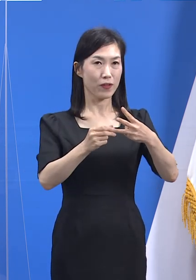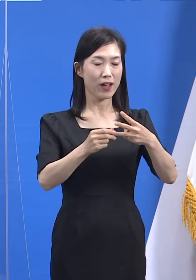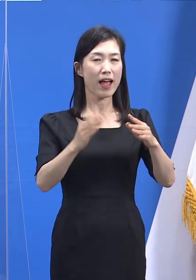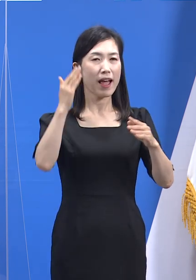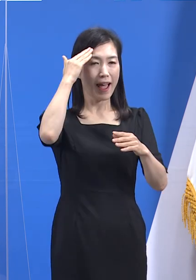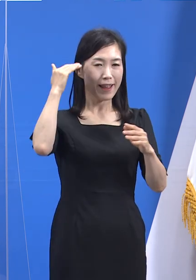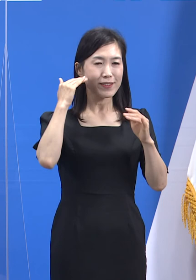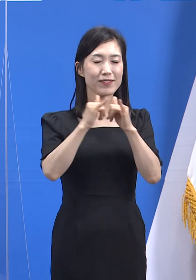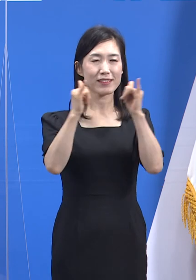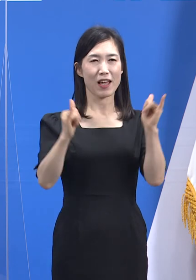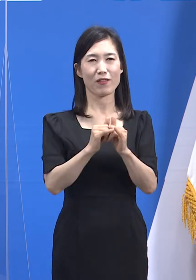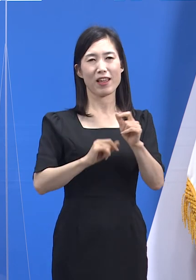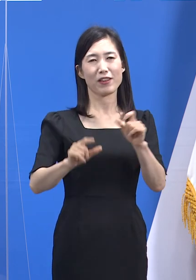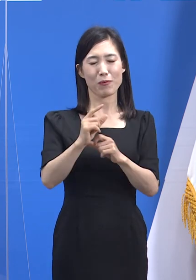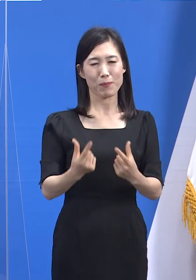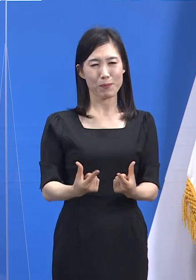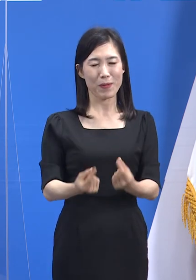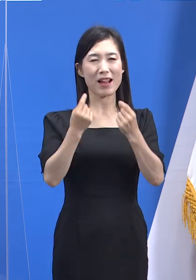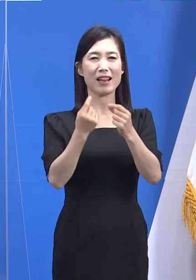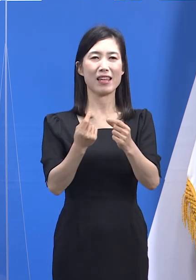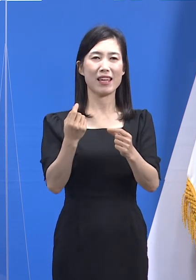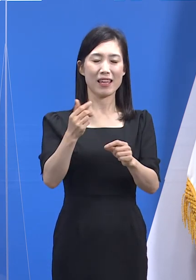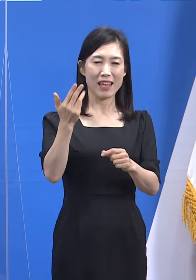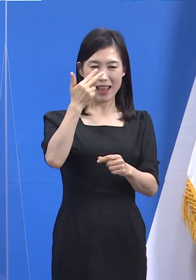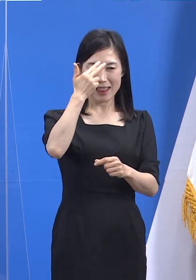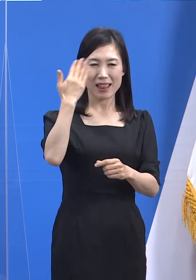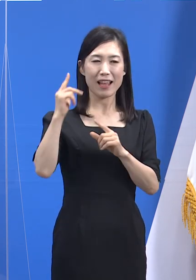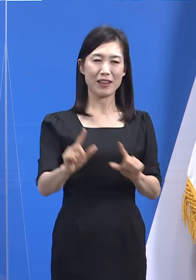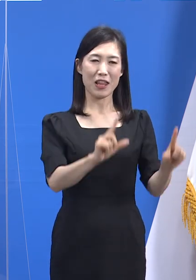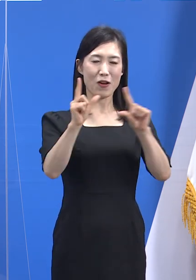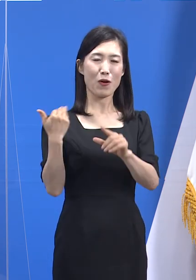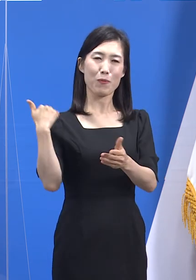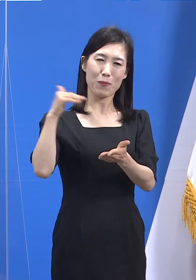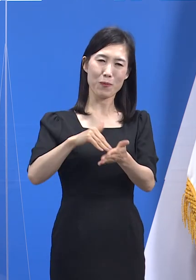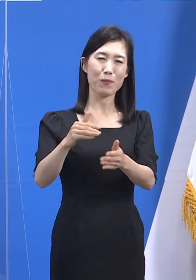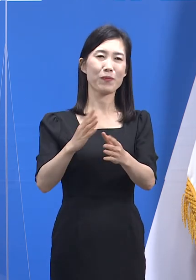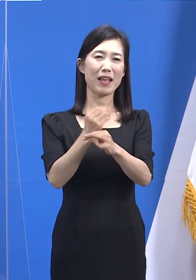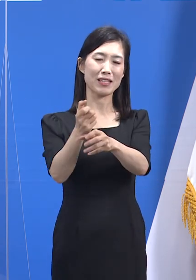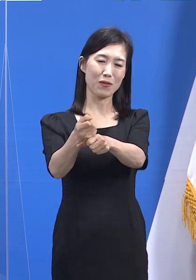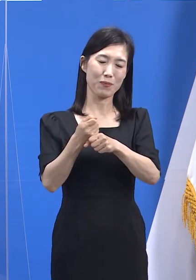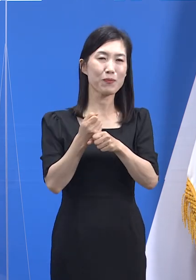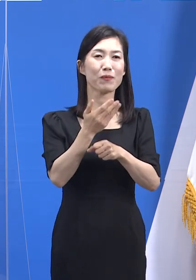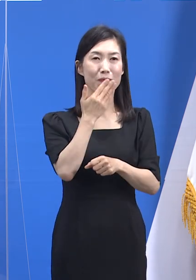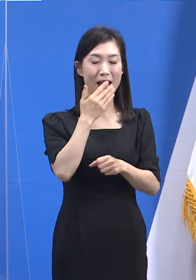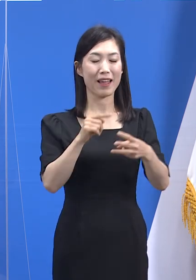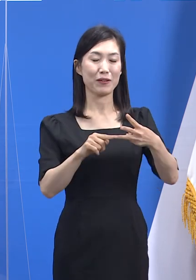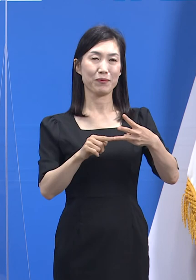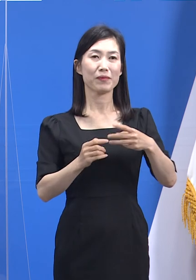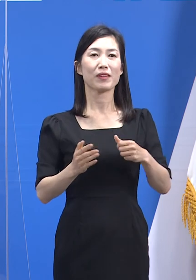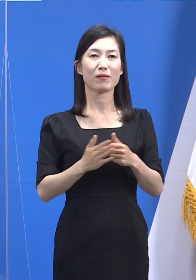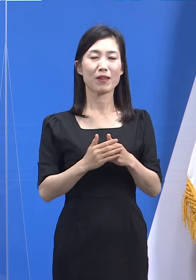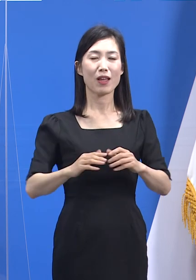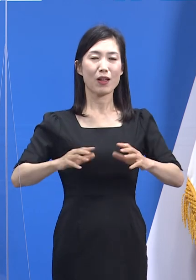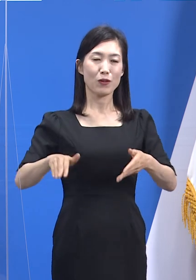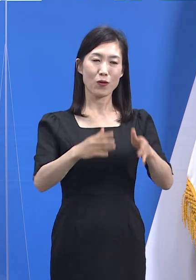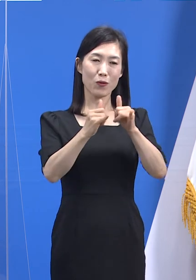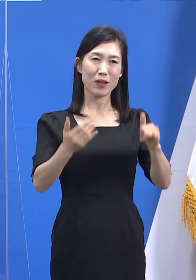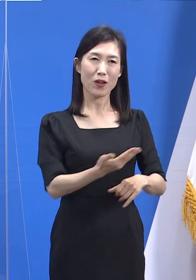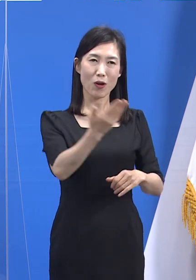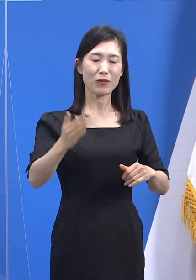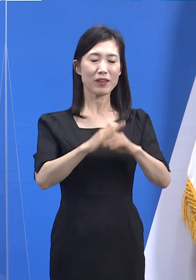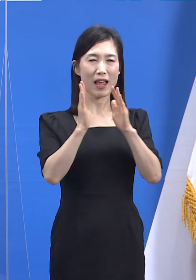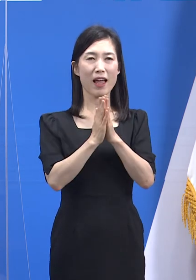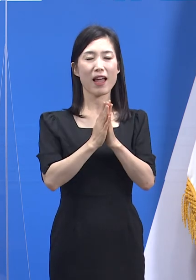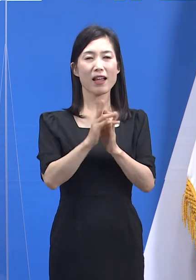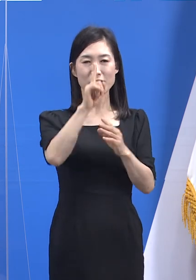더 개방적으로 운영할 수 있는 그 시기가 앞당겨지는 것입니다. 모든 도민께서는 정부와 지자체를